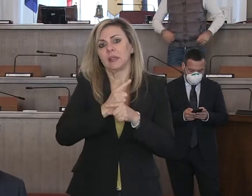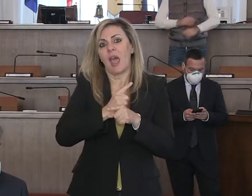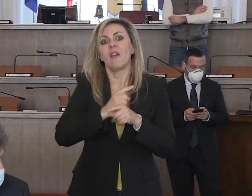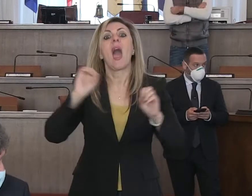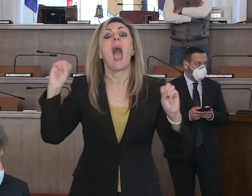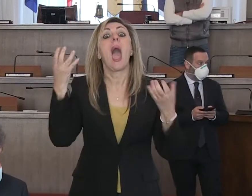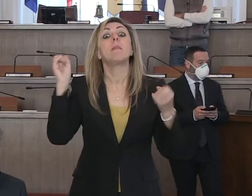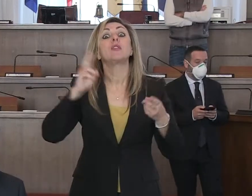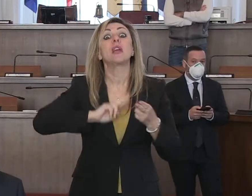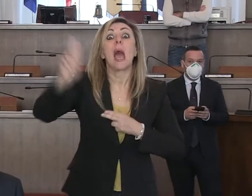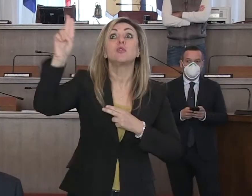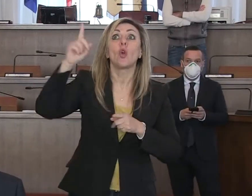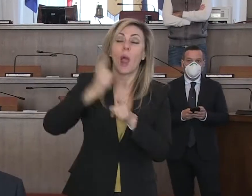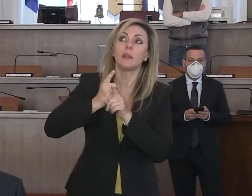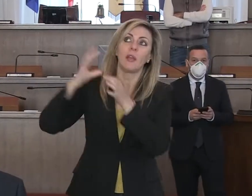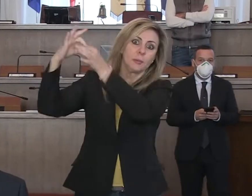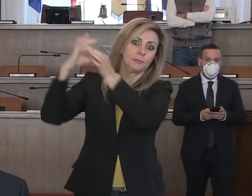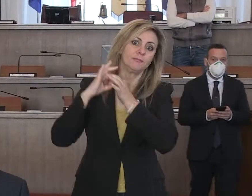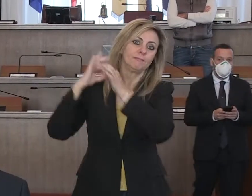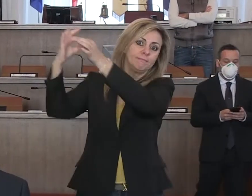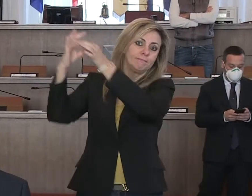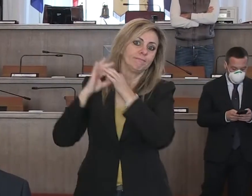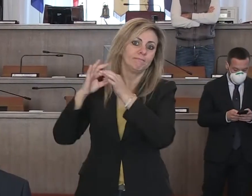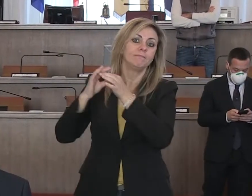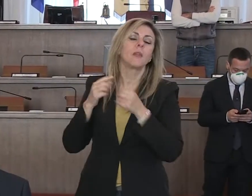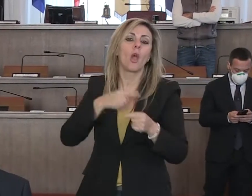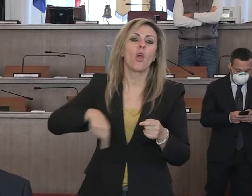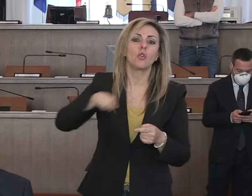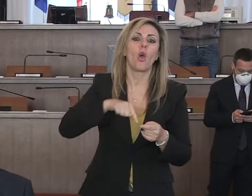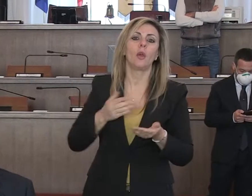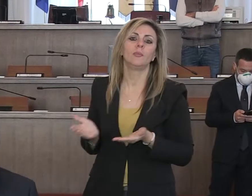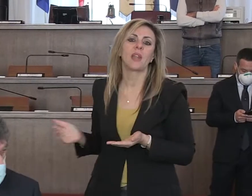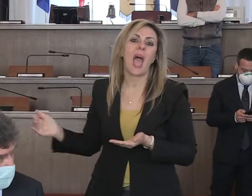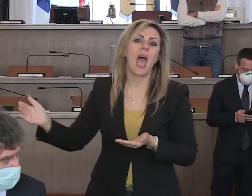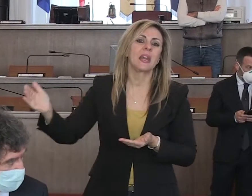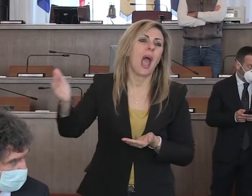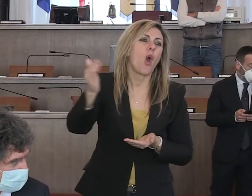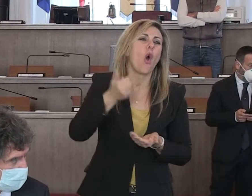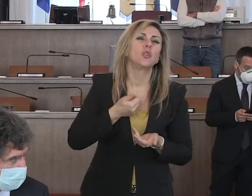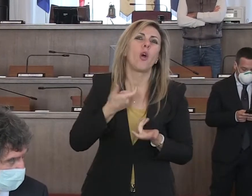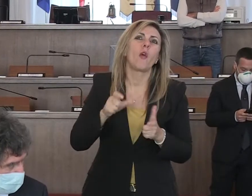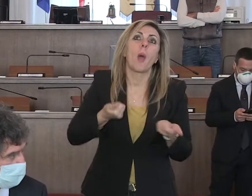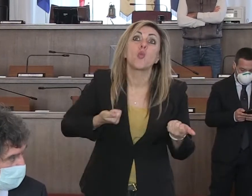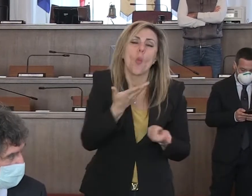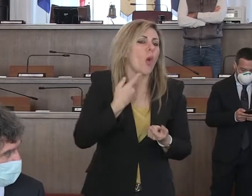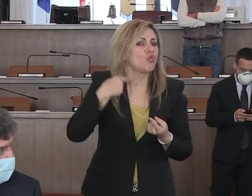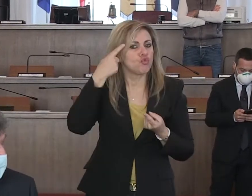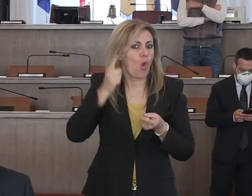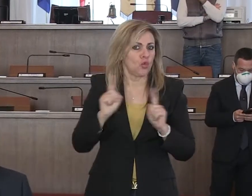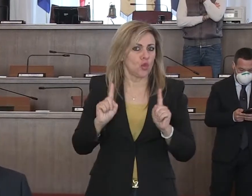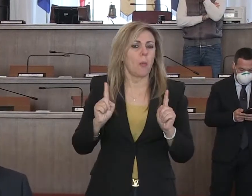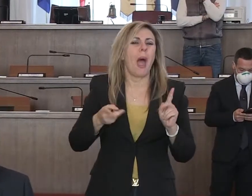'emergenza nazionale, noi abbiamo raccolto, non so dire il numero preciso, ma più di